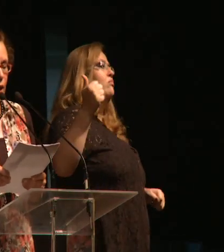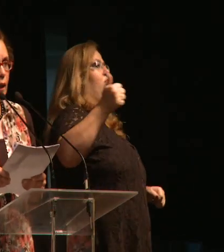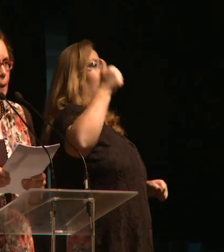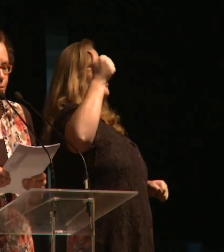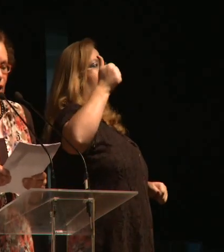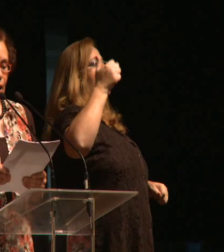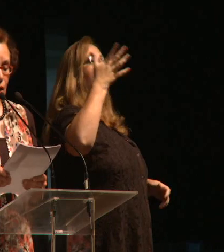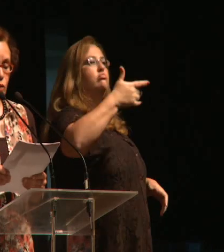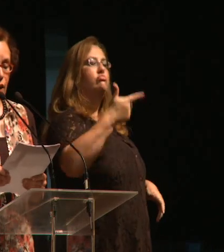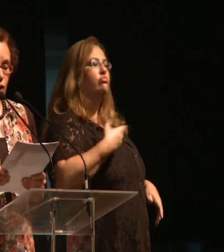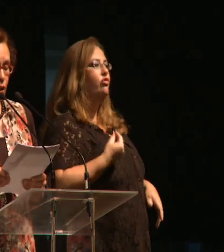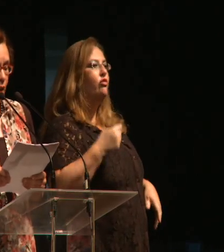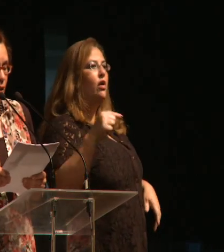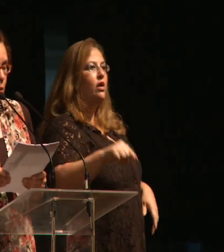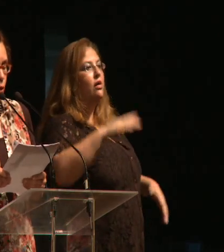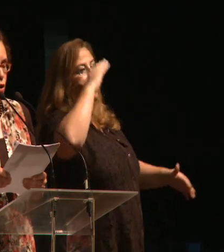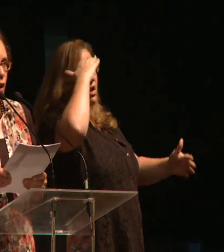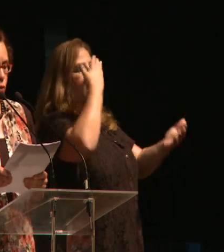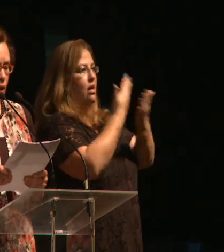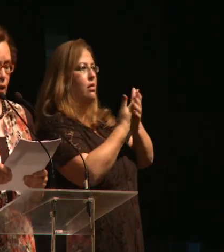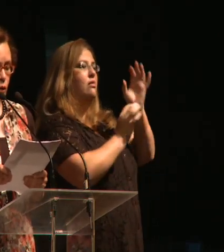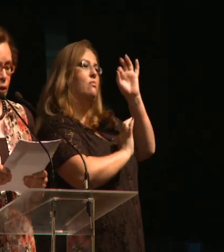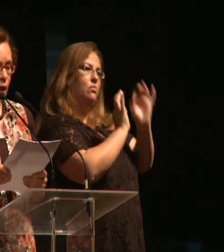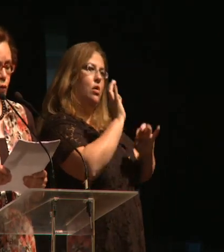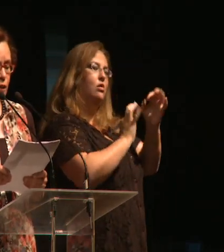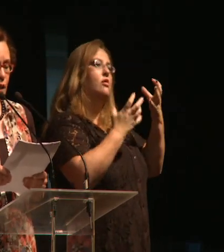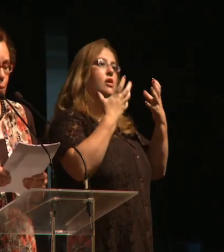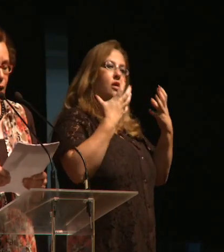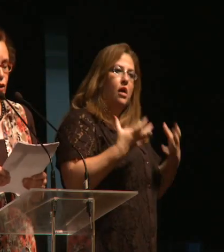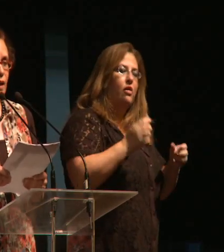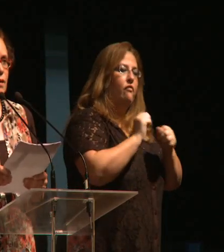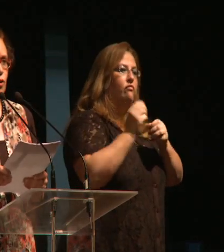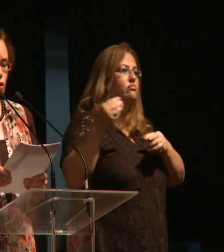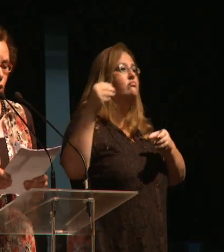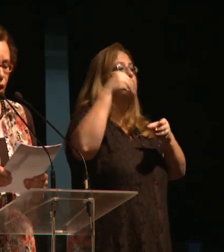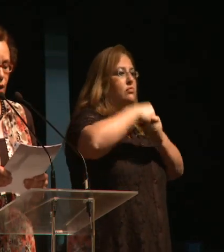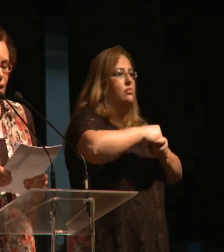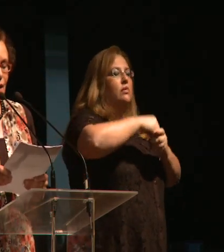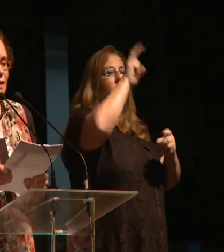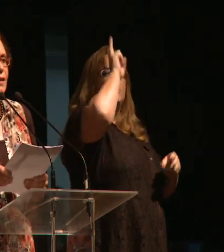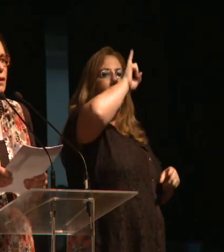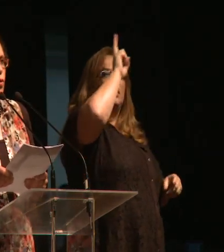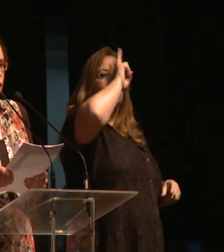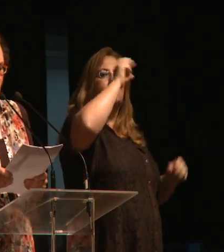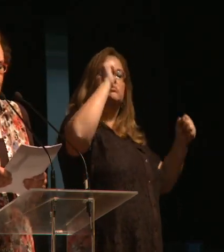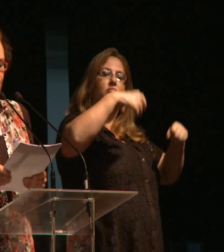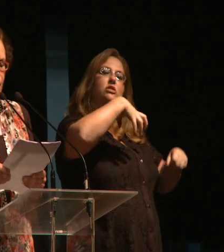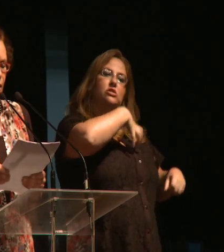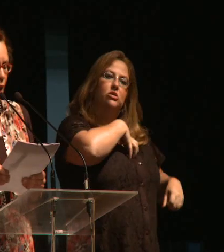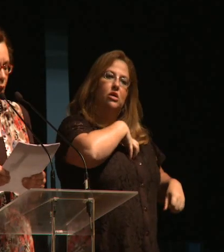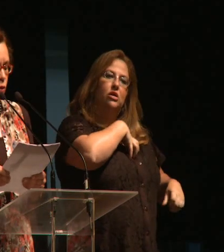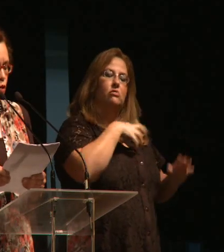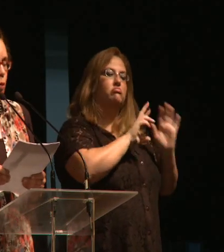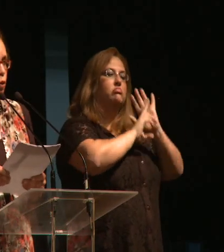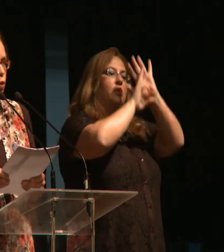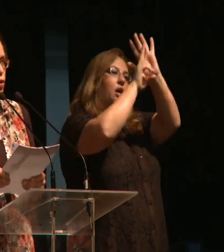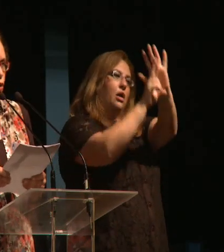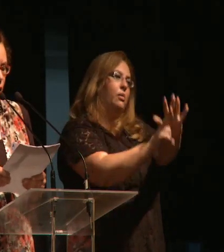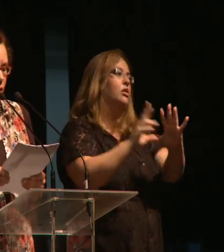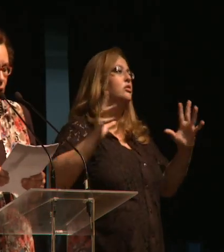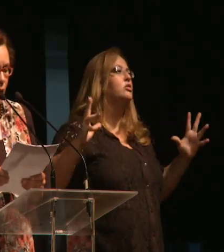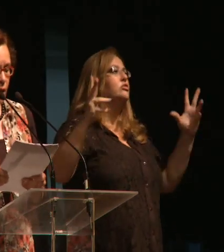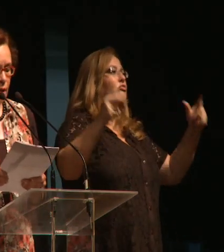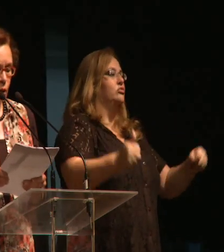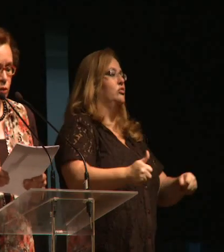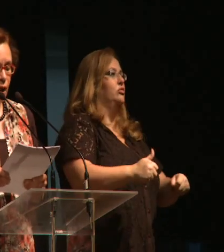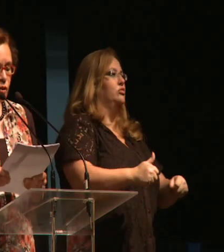que não estão aqui, caso acreditem nesse projeto e queiram fazer parte desta história, sintam-se representados por todos